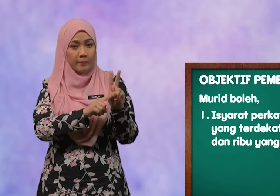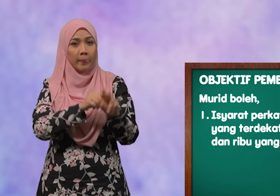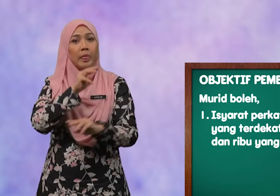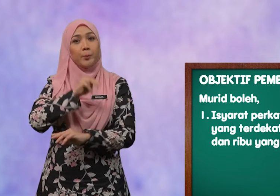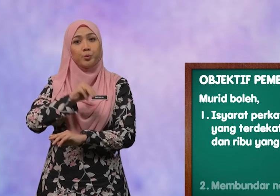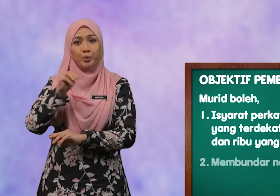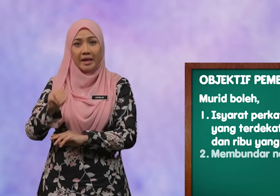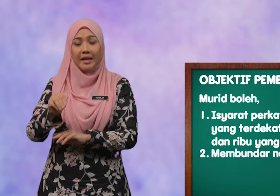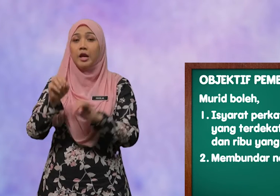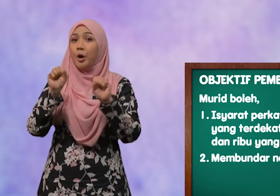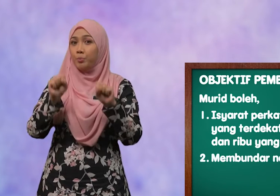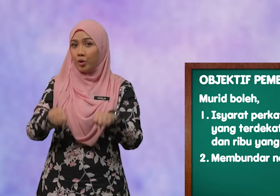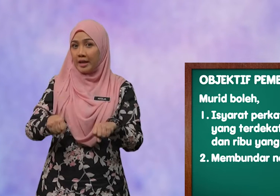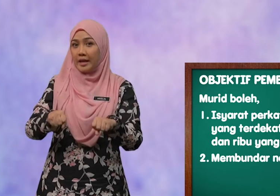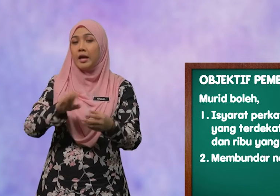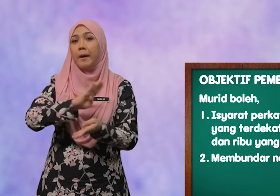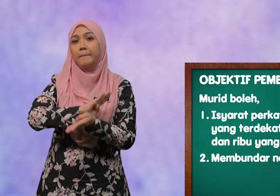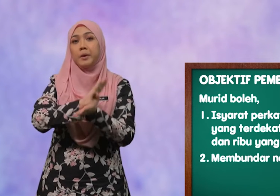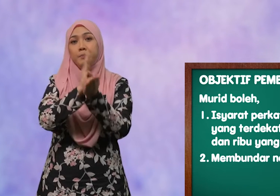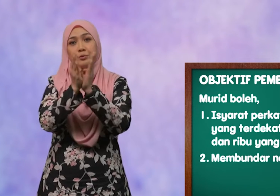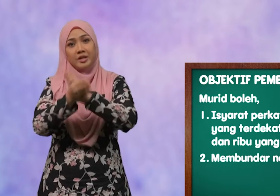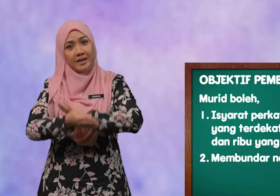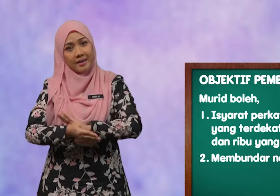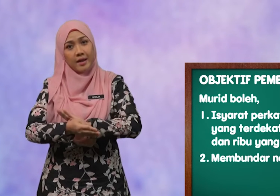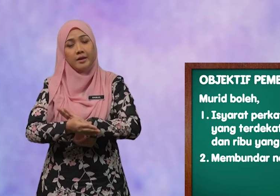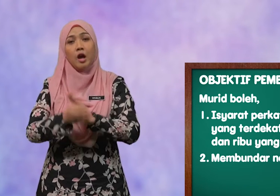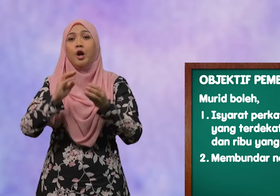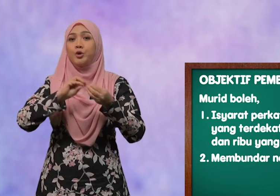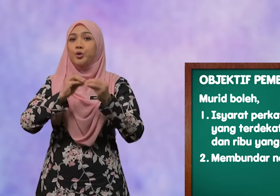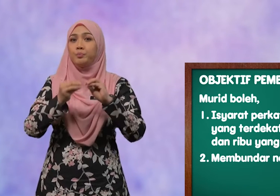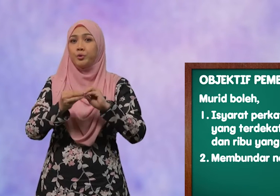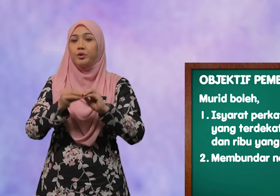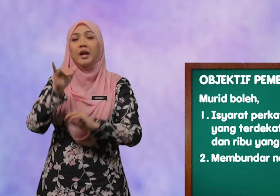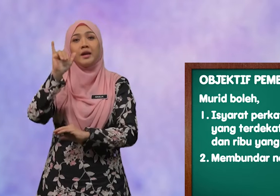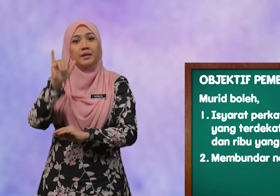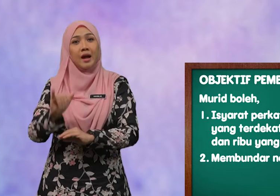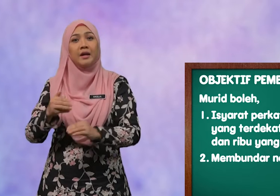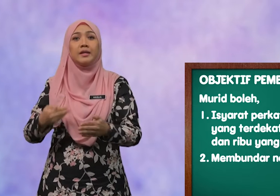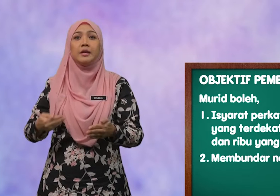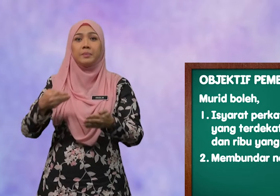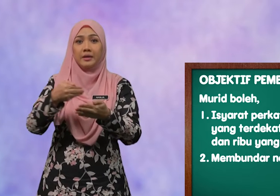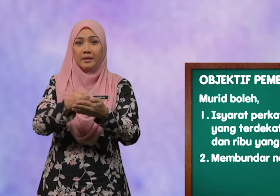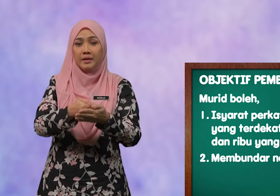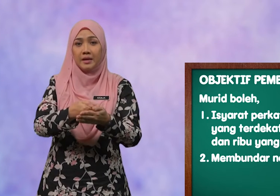murid boleh membundarkan nombor yang diberi